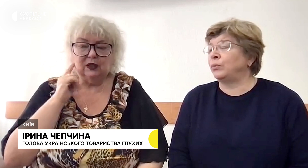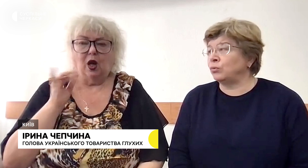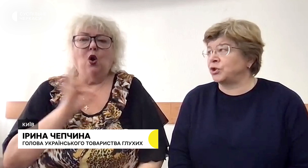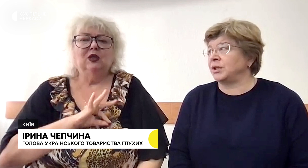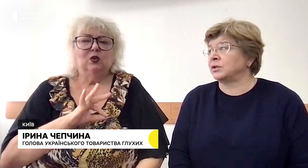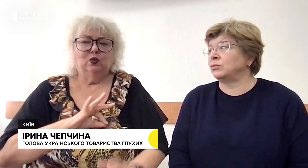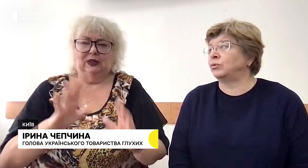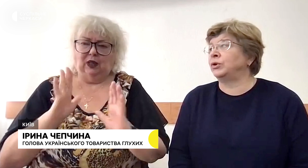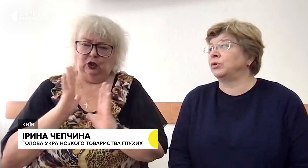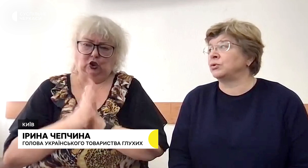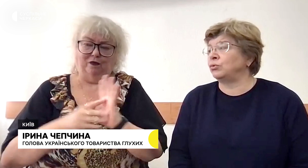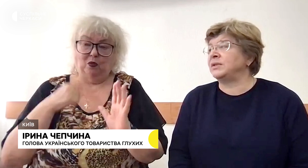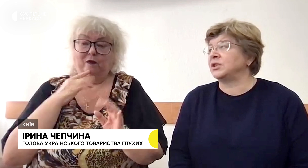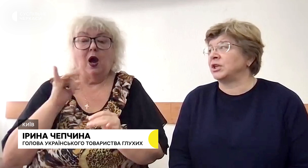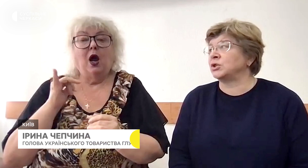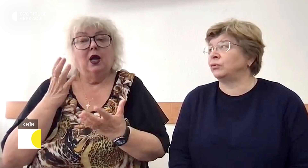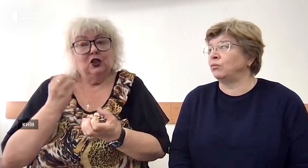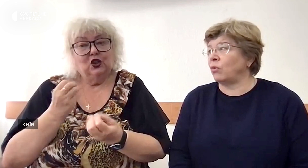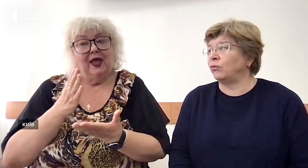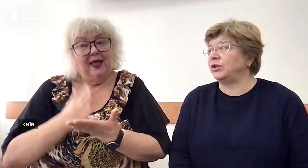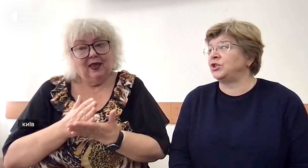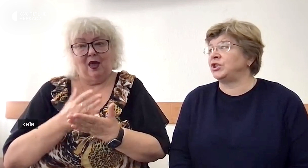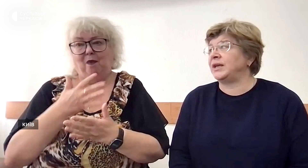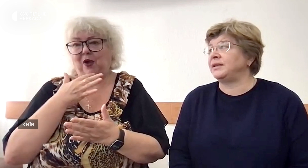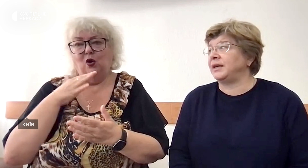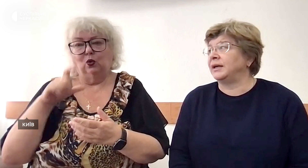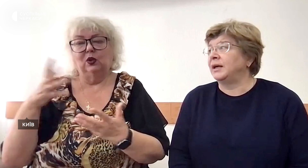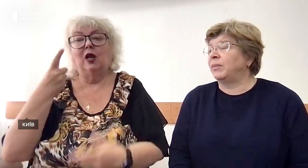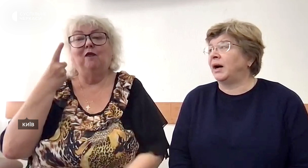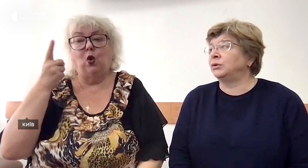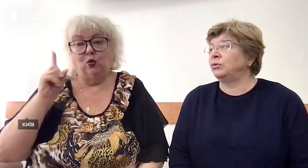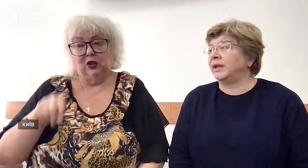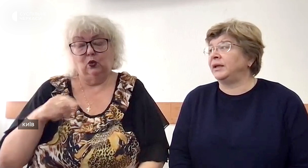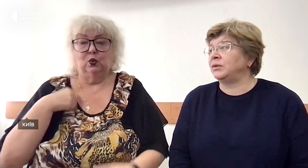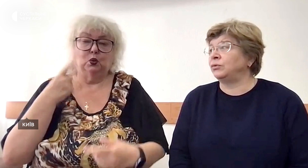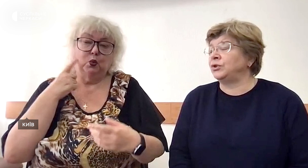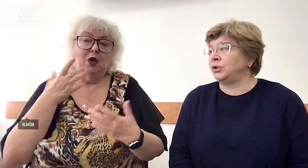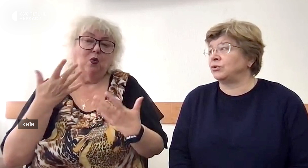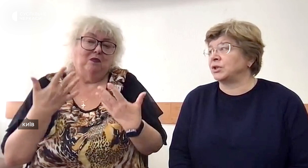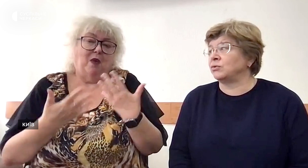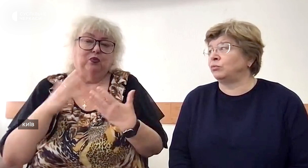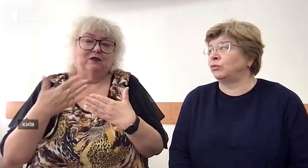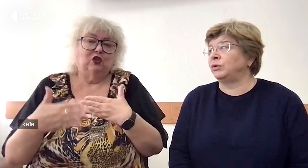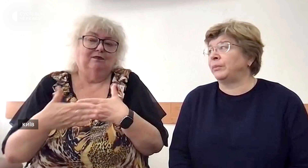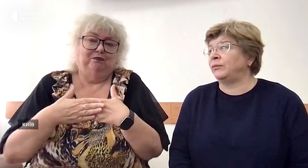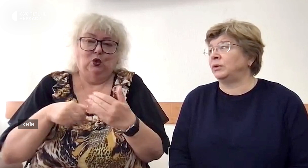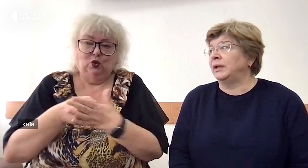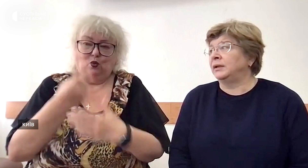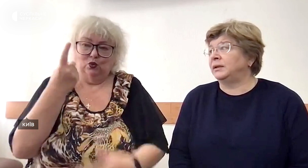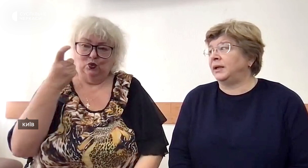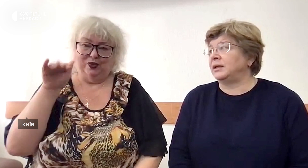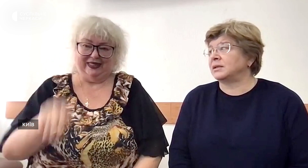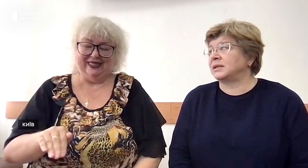І мають порушення слуху, і користуються жестовою мовою. І ще є багато людей, які володіють жестовою мовою.